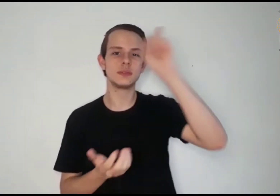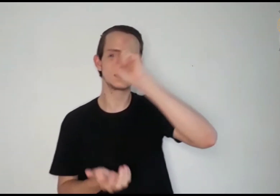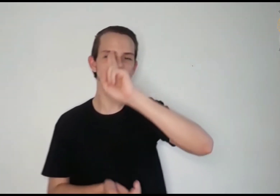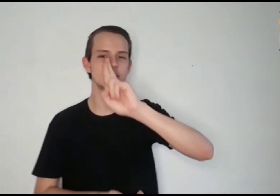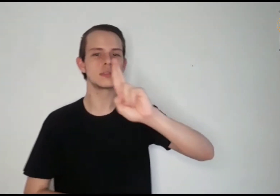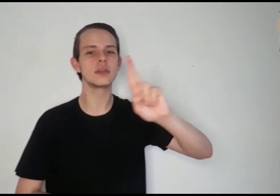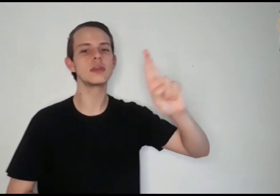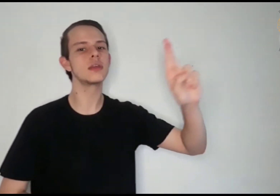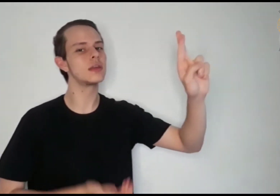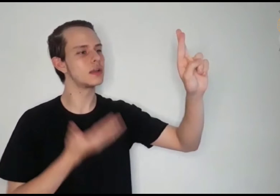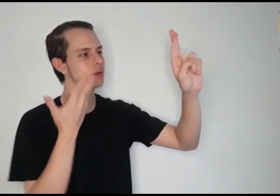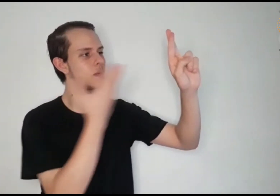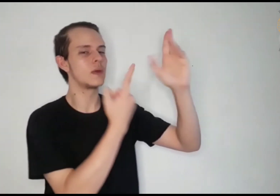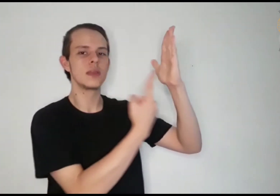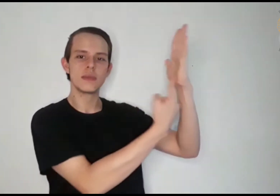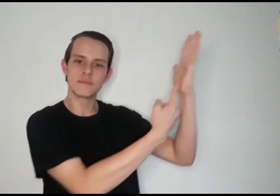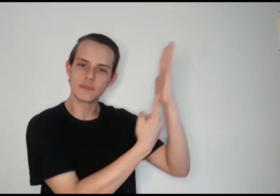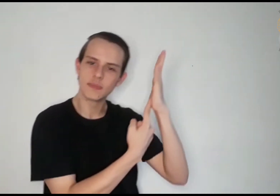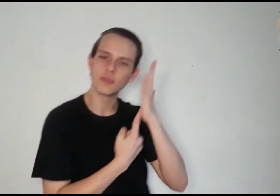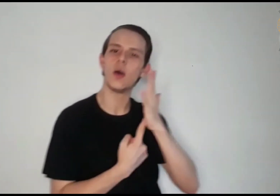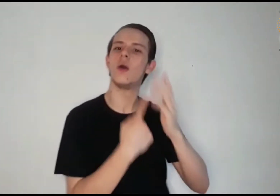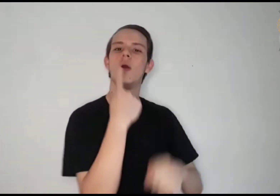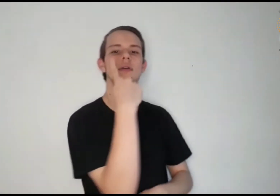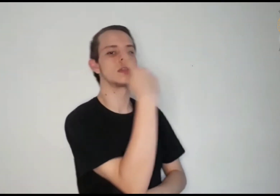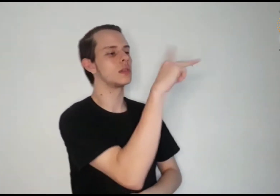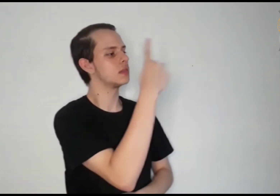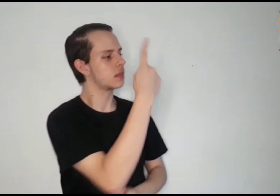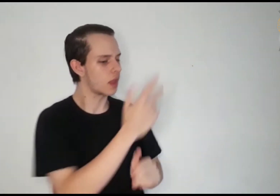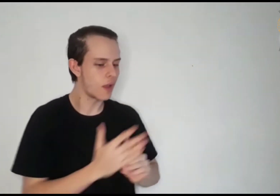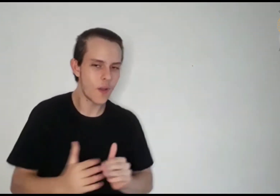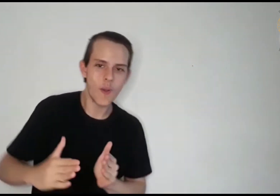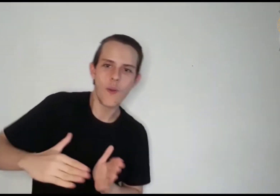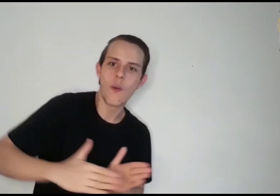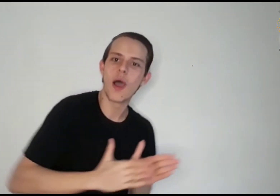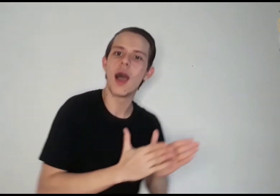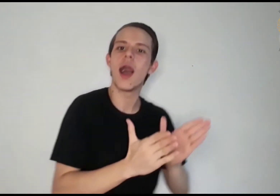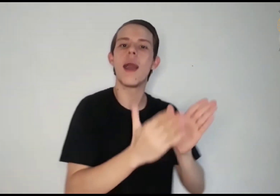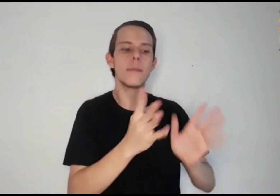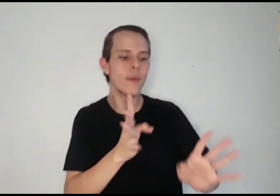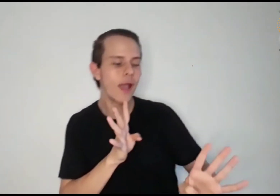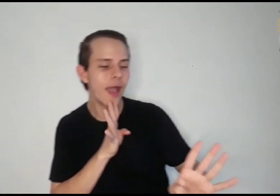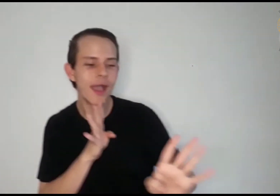Mostra-me, ó Senhor, os vossos caminhos e fazei-me conhecer a vossa estrada.